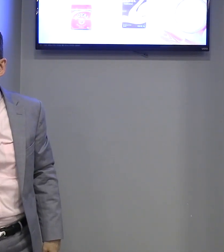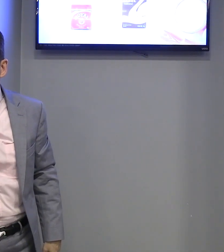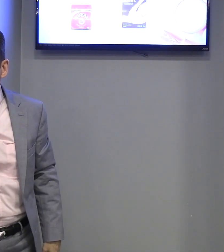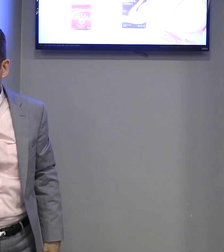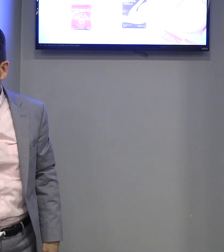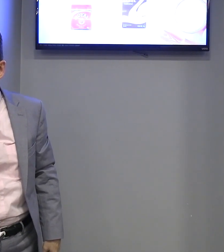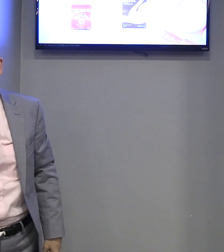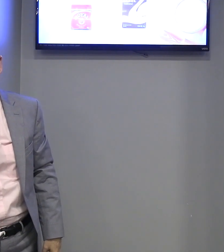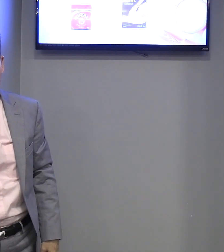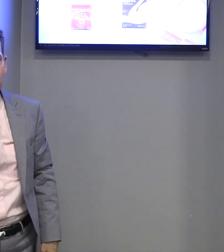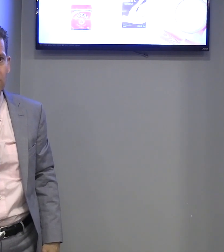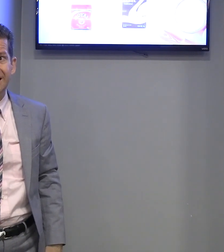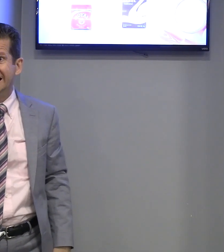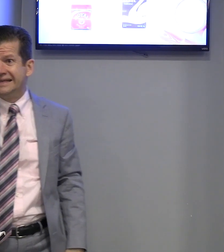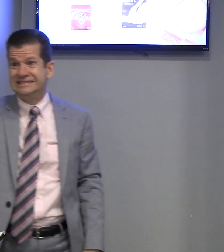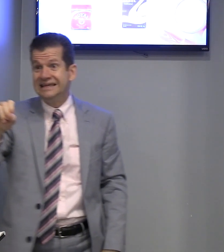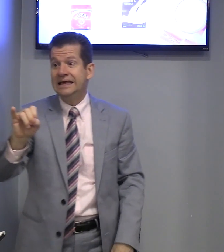fermento. Se.